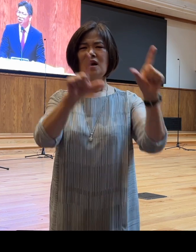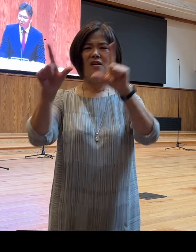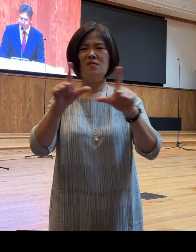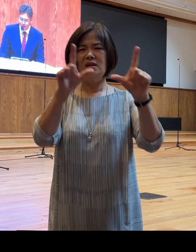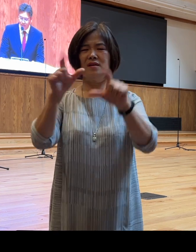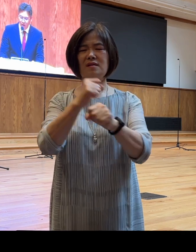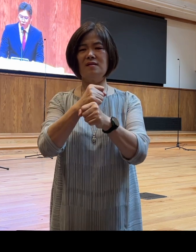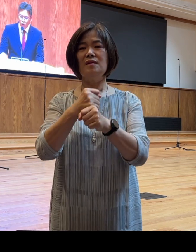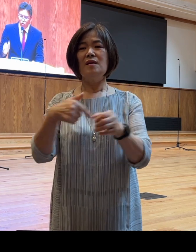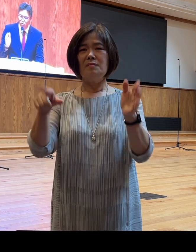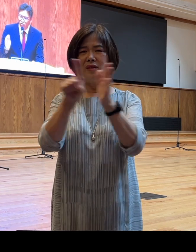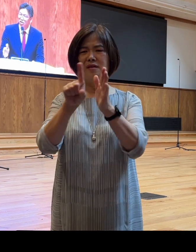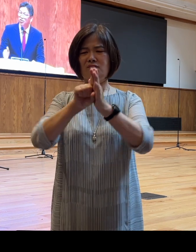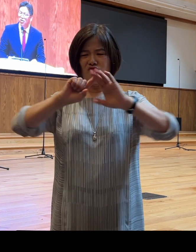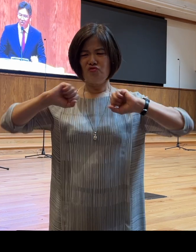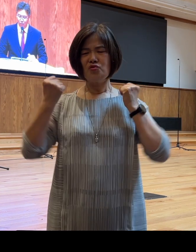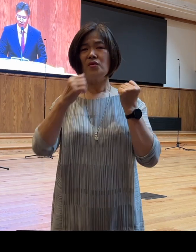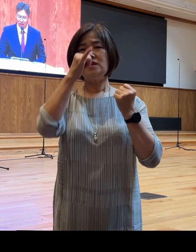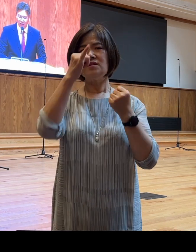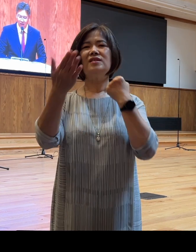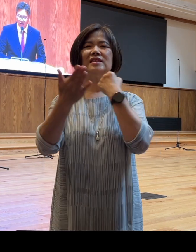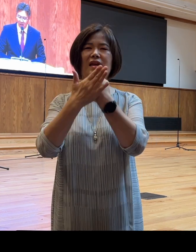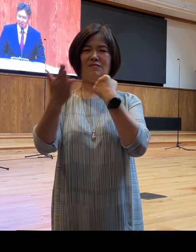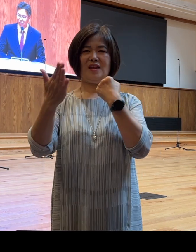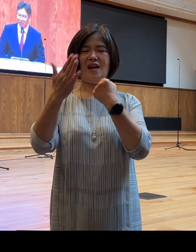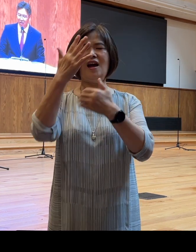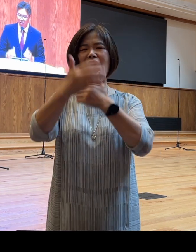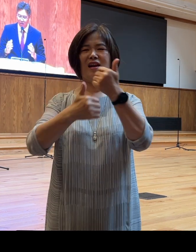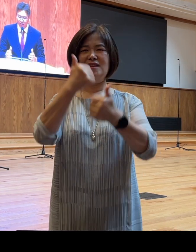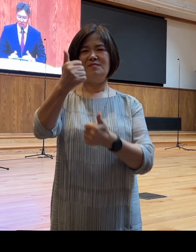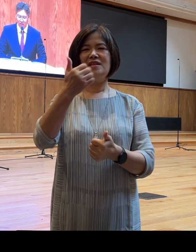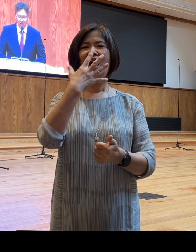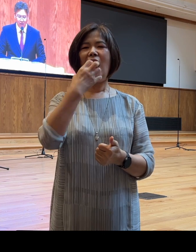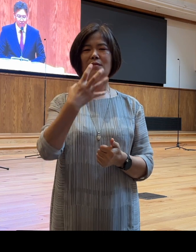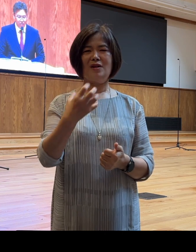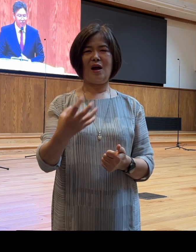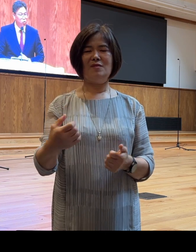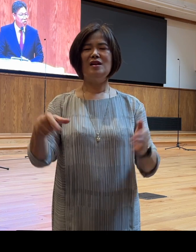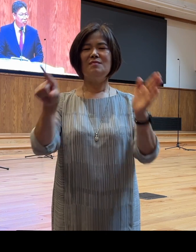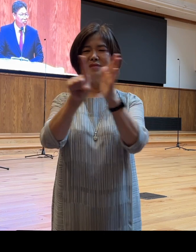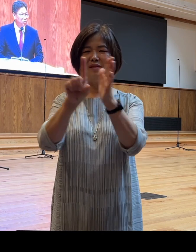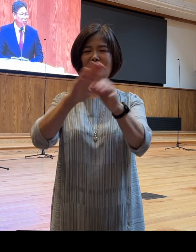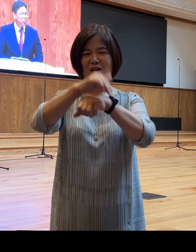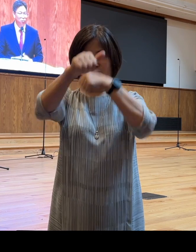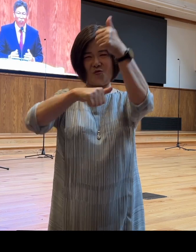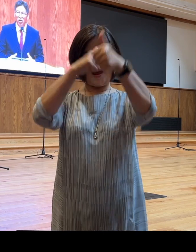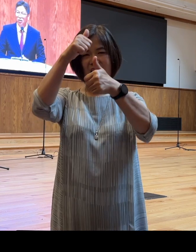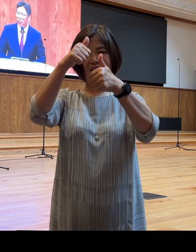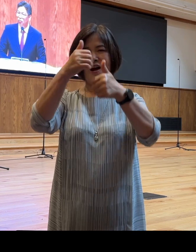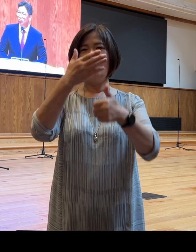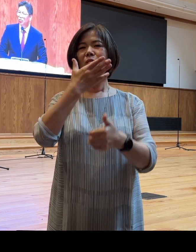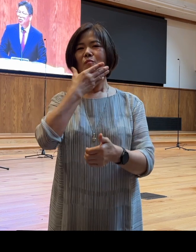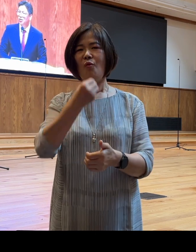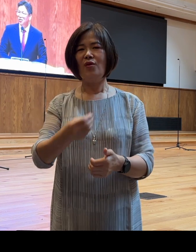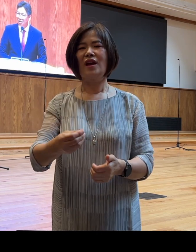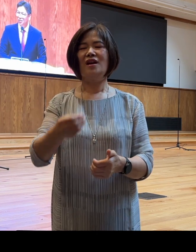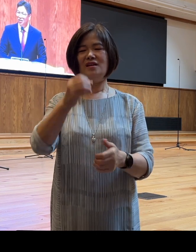믿음 그 순종이 있었기 때문에 하나님은 그를 믿음의 조상으로 복의 근원으로 삼아 주신